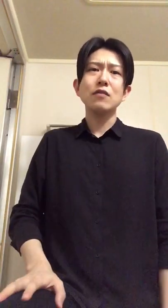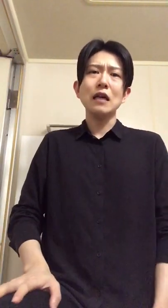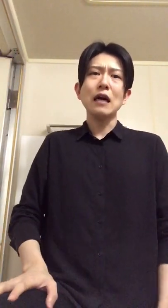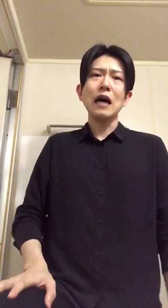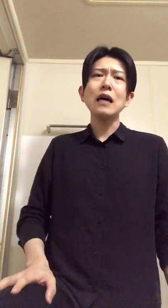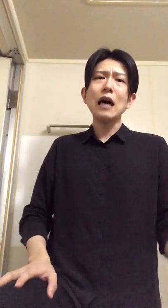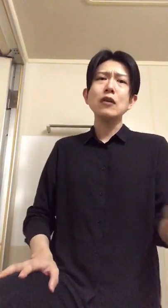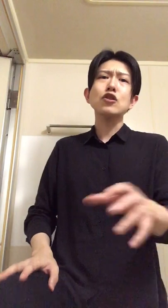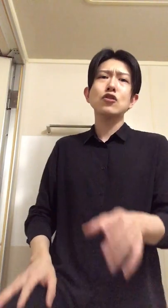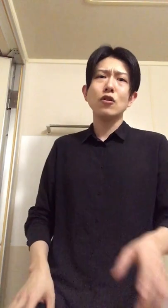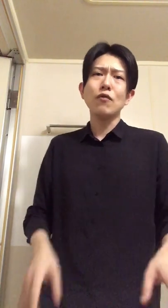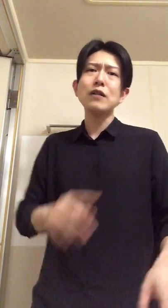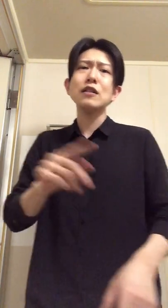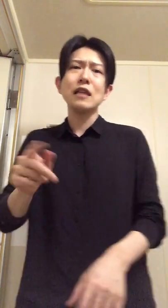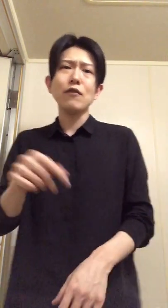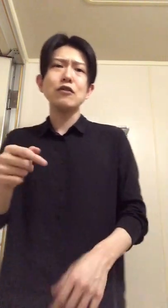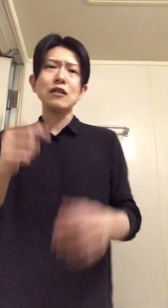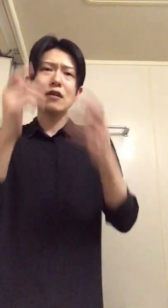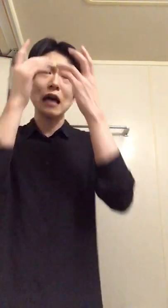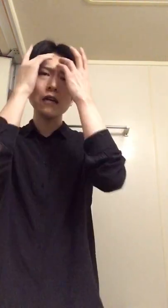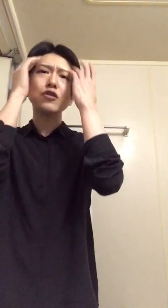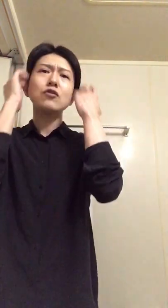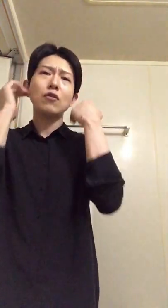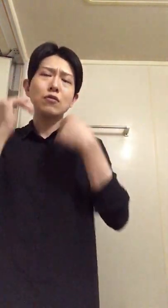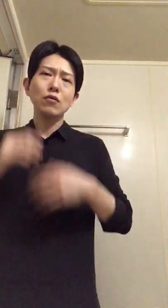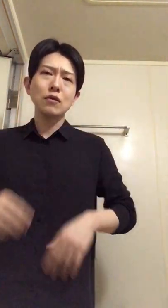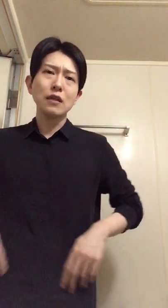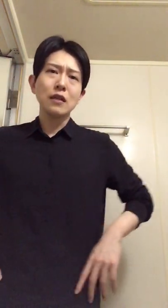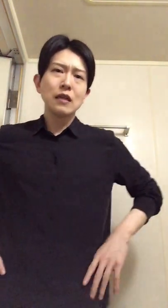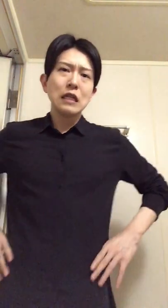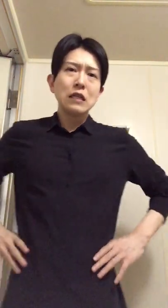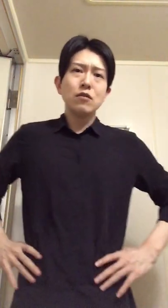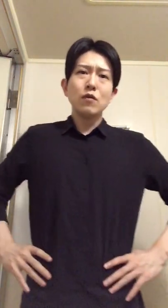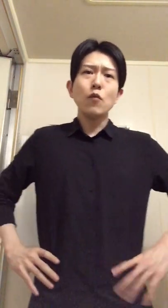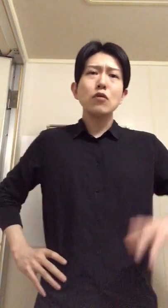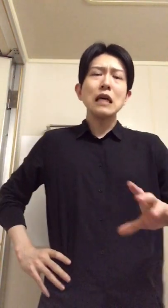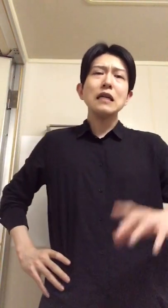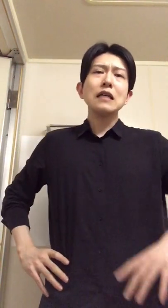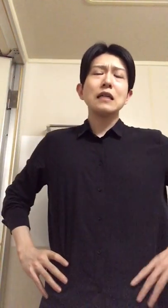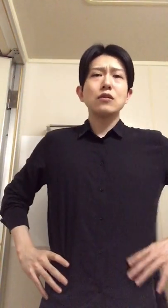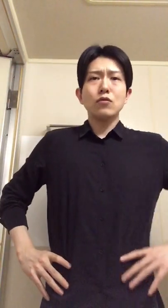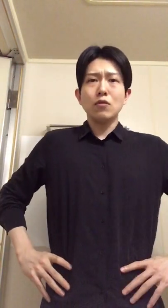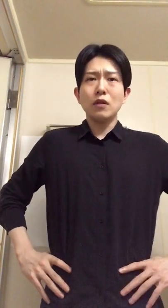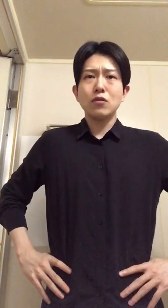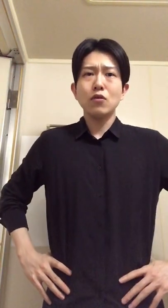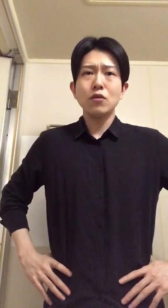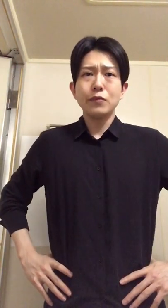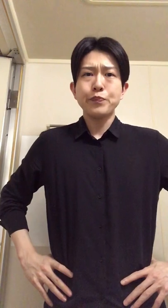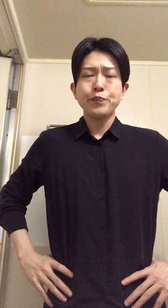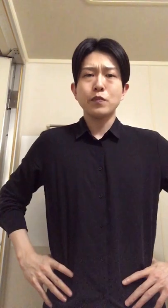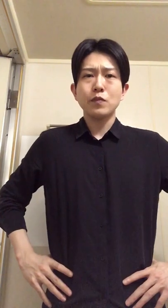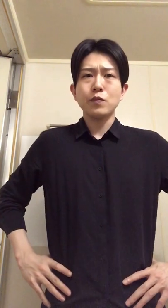のね悪い手悪い手とかで握手よ本当にうんだからもったいない気がする俺はすごくうん